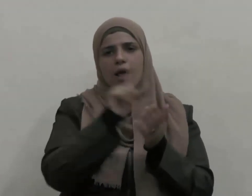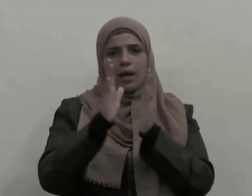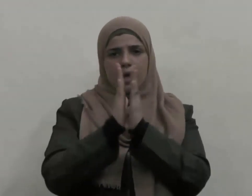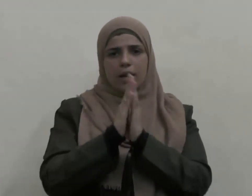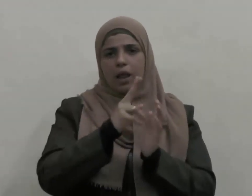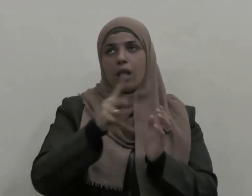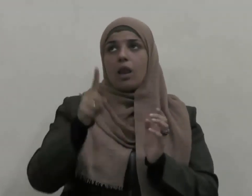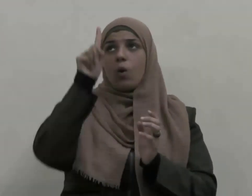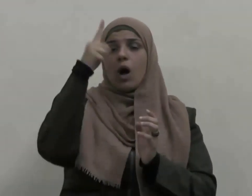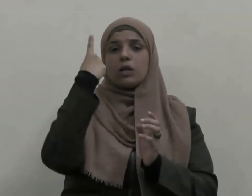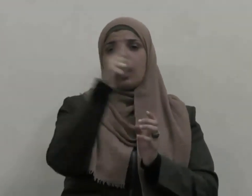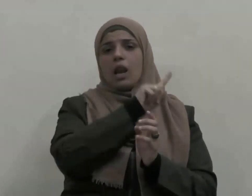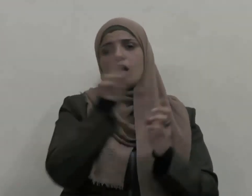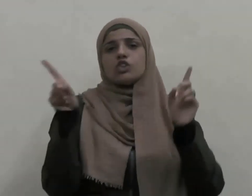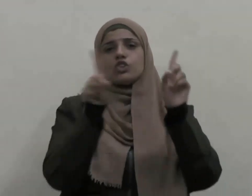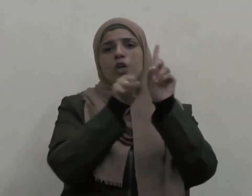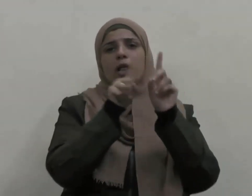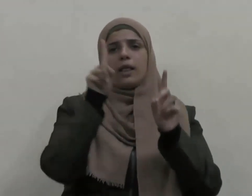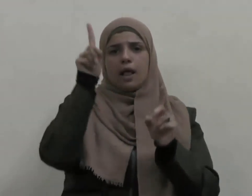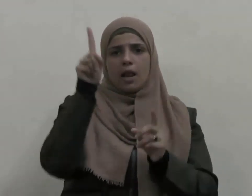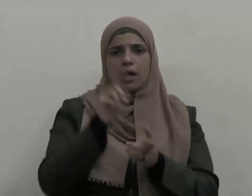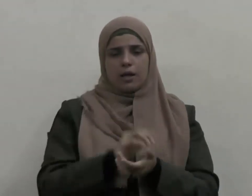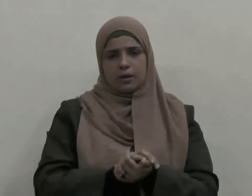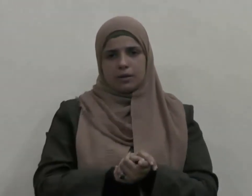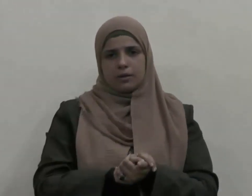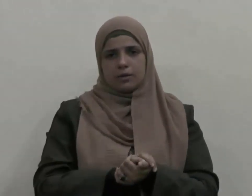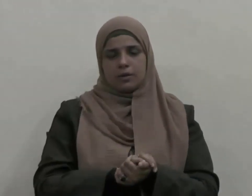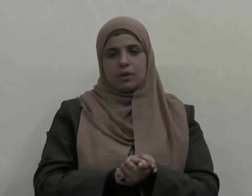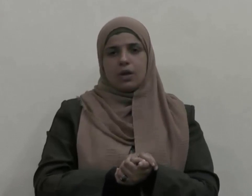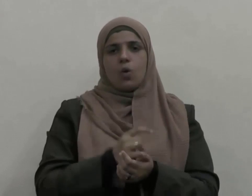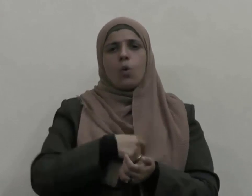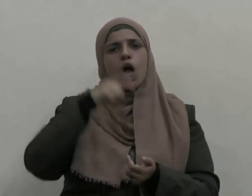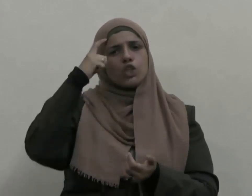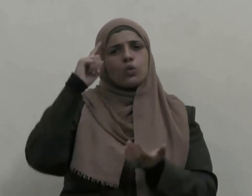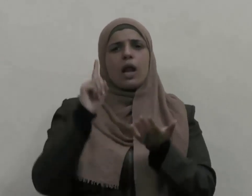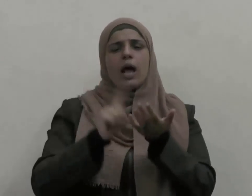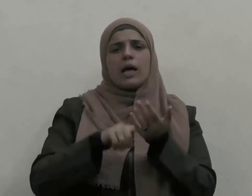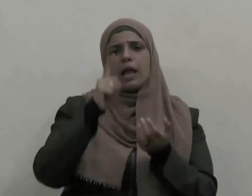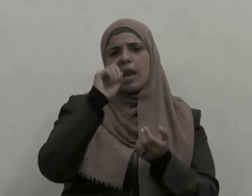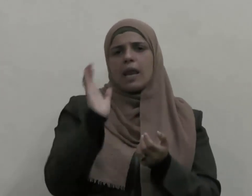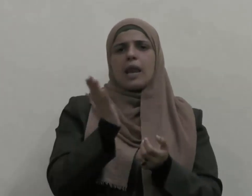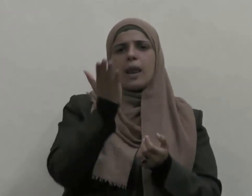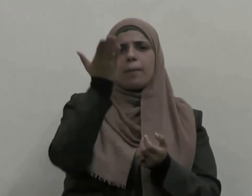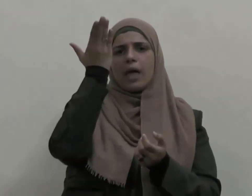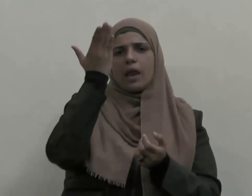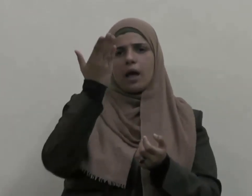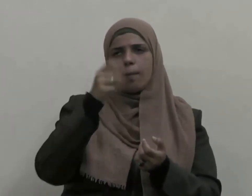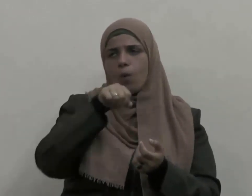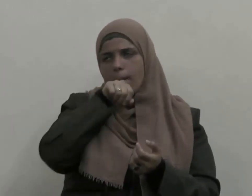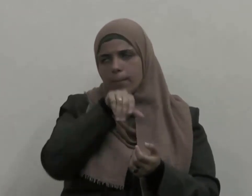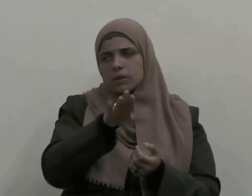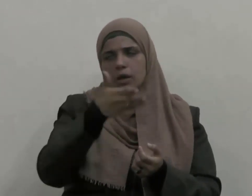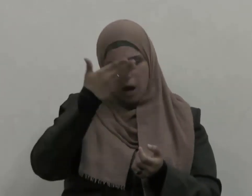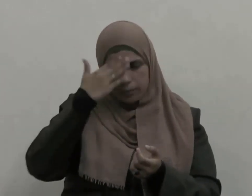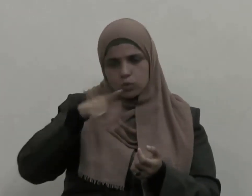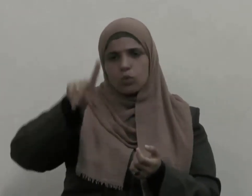وحده لا شريك له وأشهد أن سيدنا ونبينا محمدا عبده ورسوله